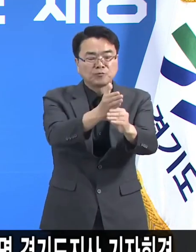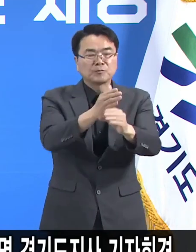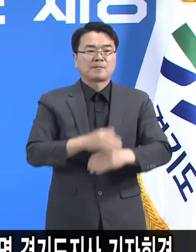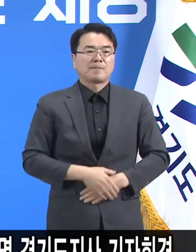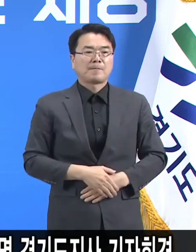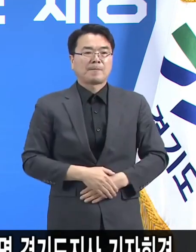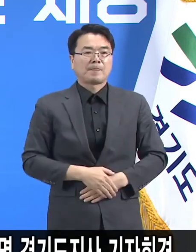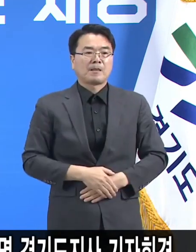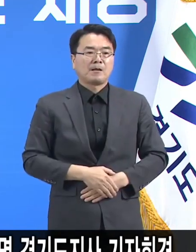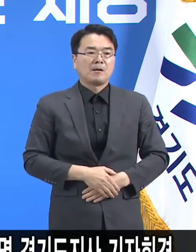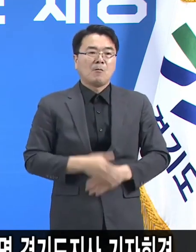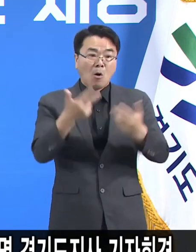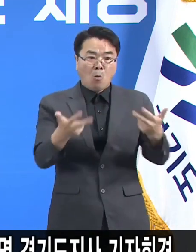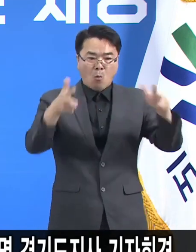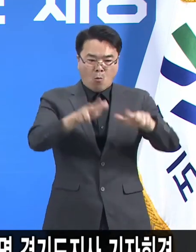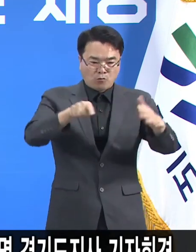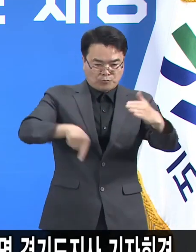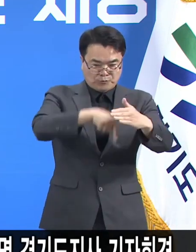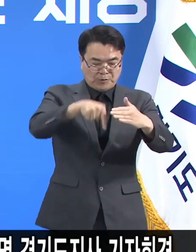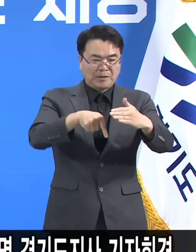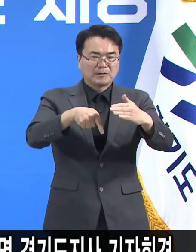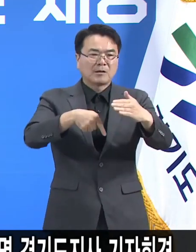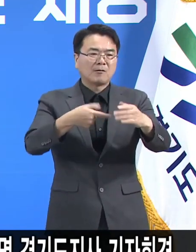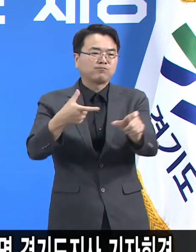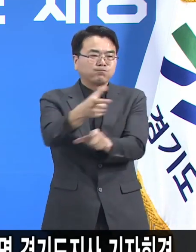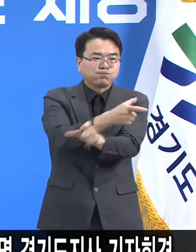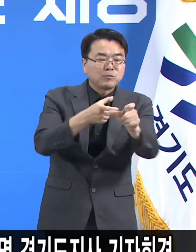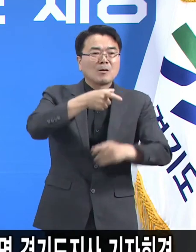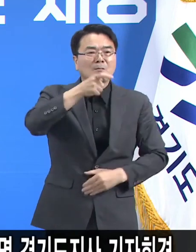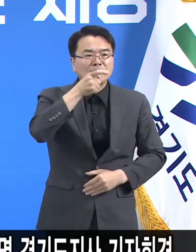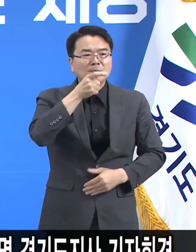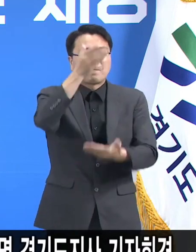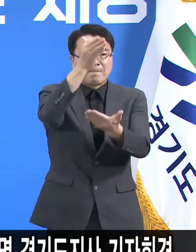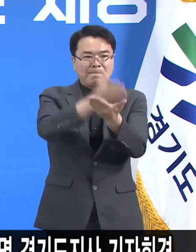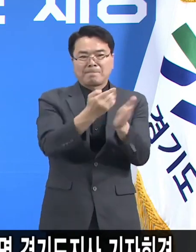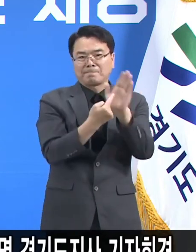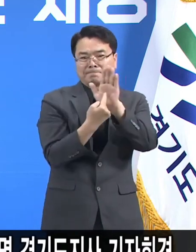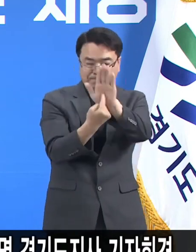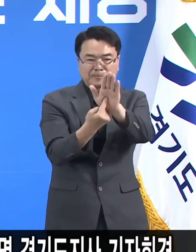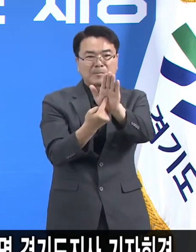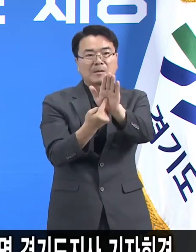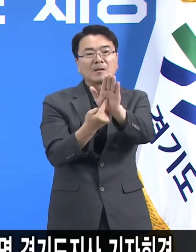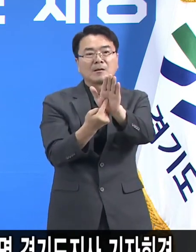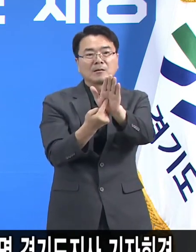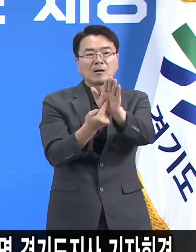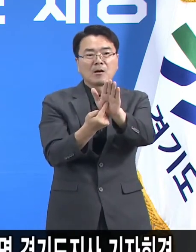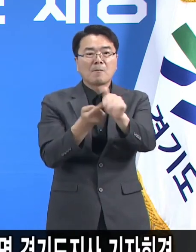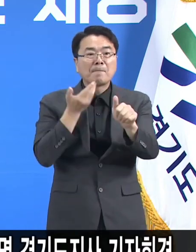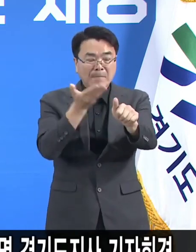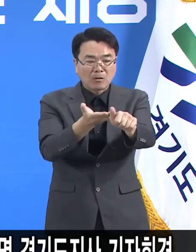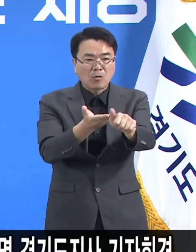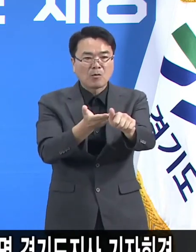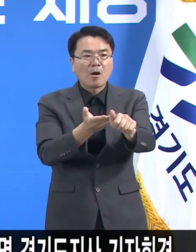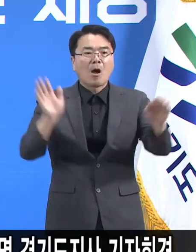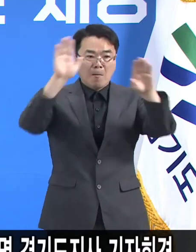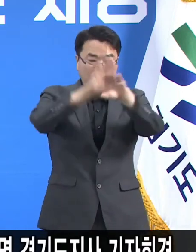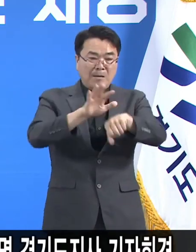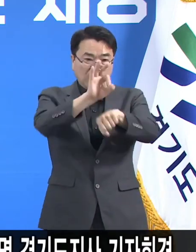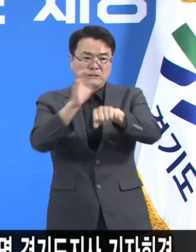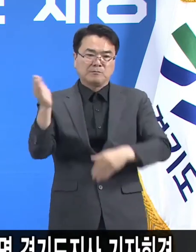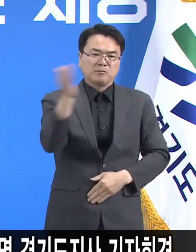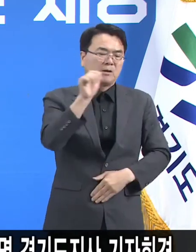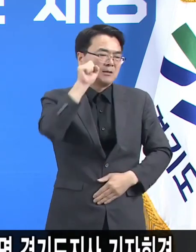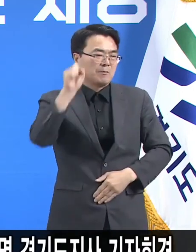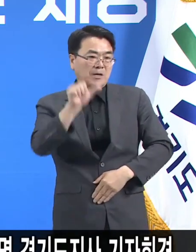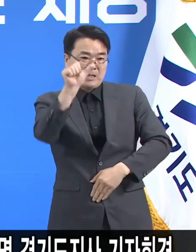공원 내에서 야외 음주 금지 행정명령을 권고했습니다. 적용시간은 밤 10시부터